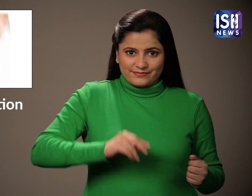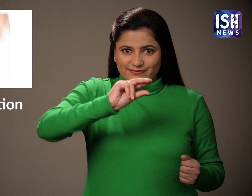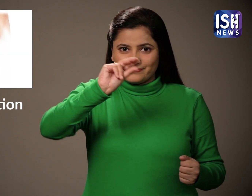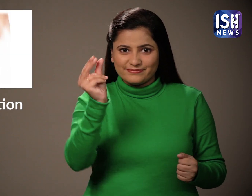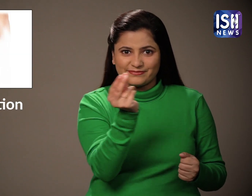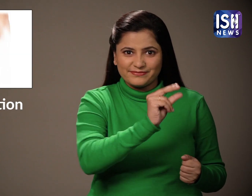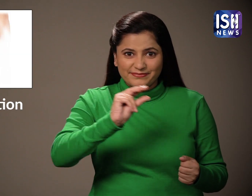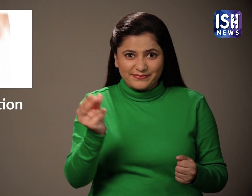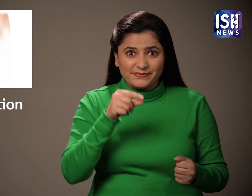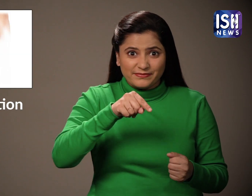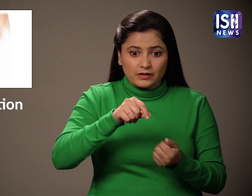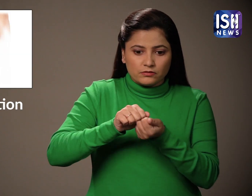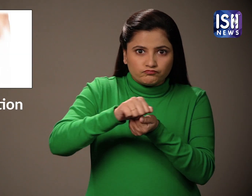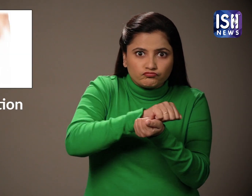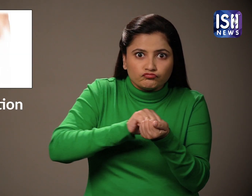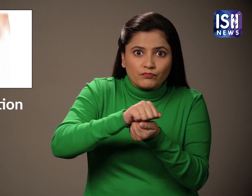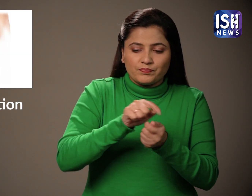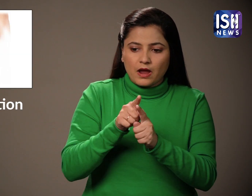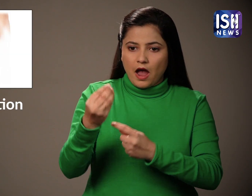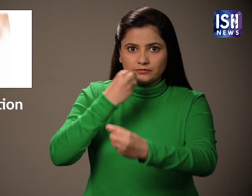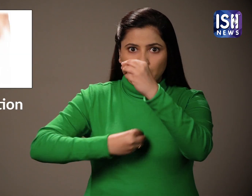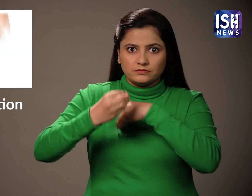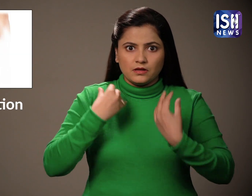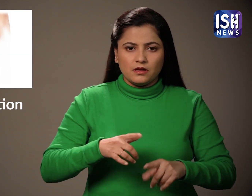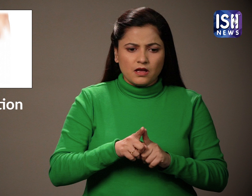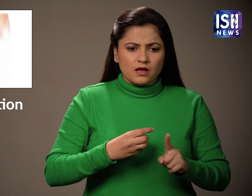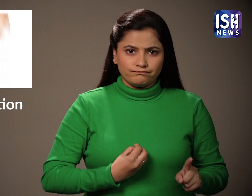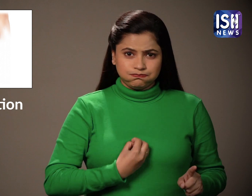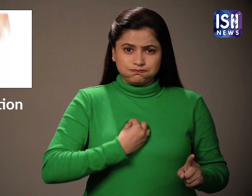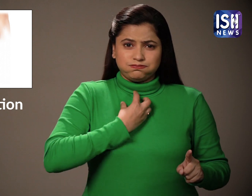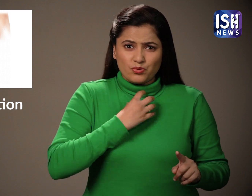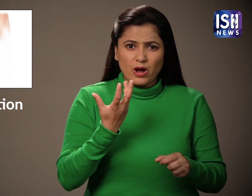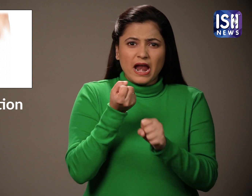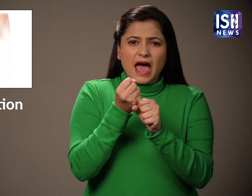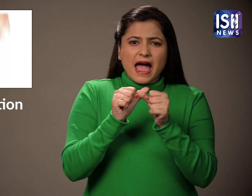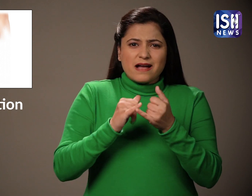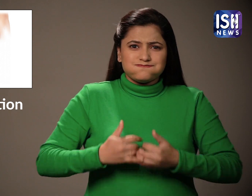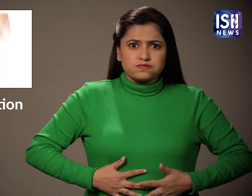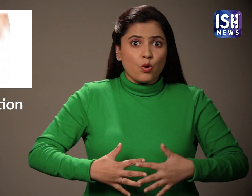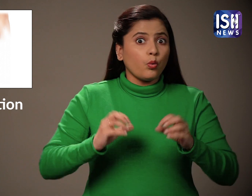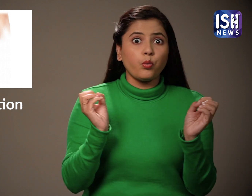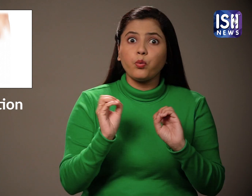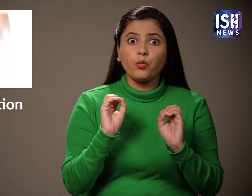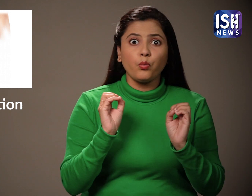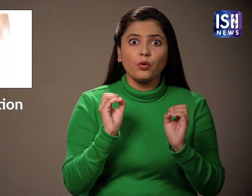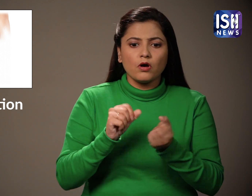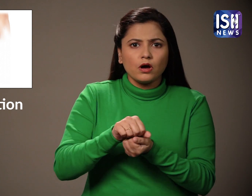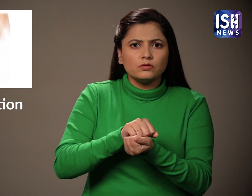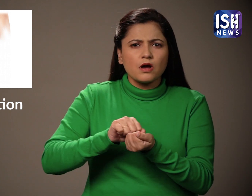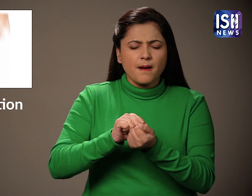मूर्मुरा पाचन में सहाइता करता है और आसेडिटी और गैस को रोकता है ये पाचन